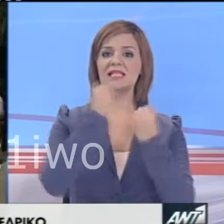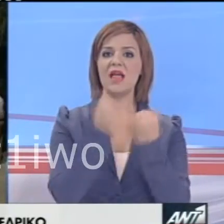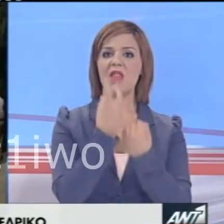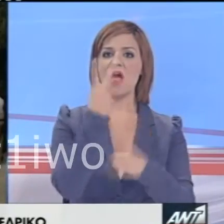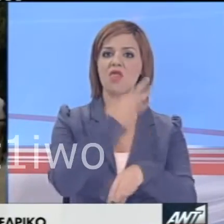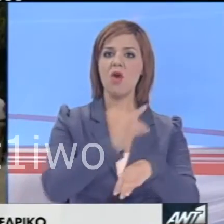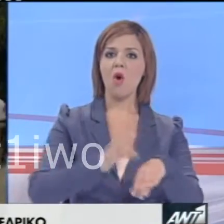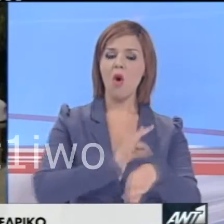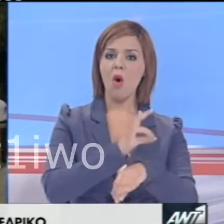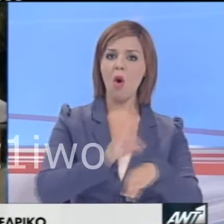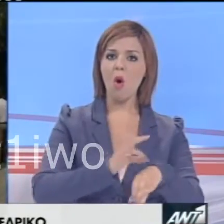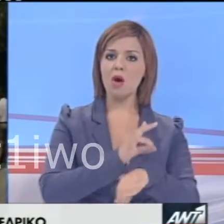δύο ώρες, δεν έγιναν δηλώσεις.